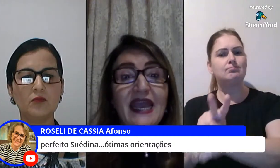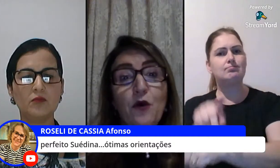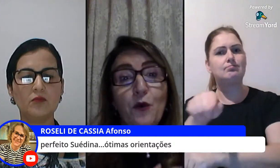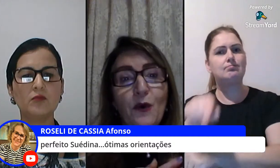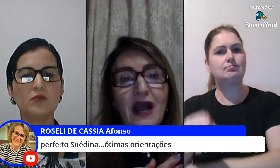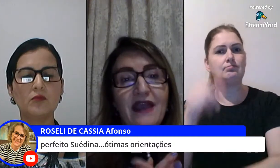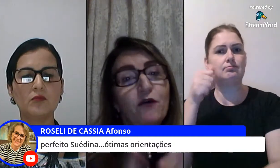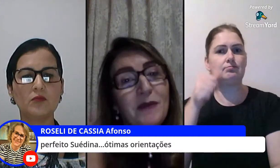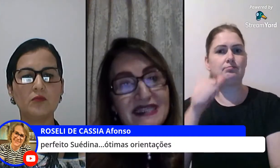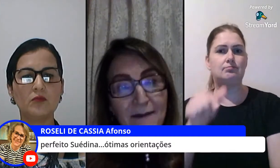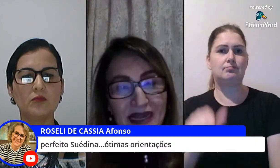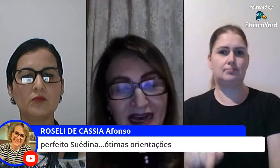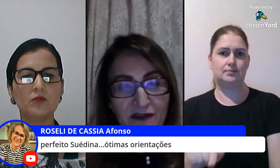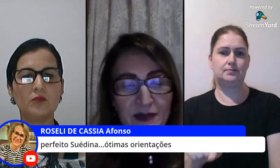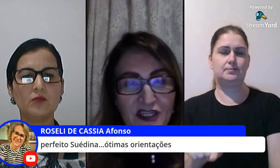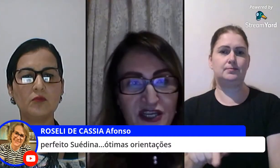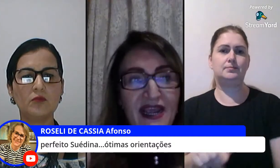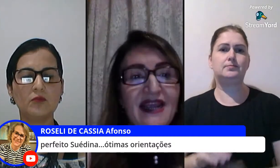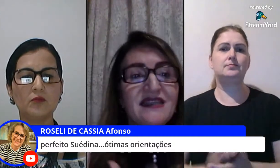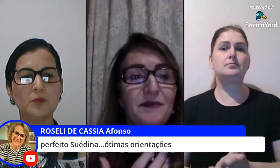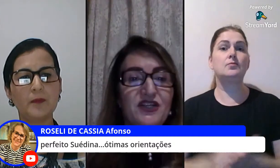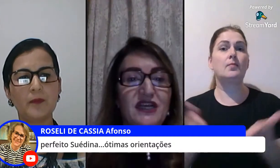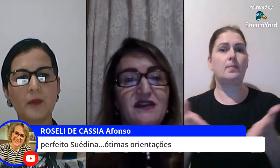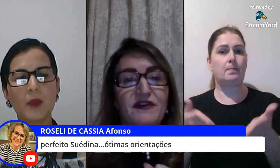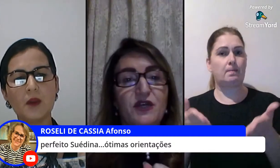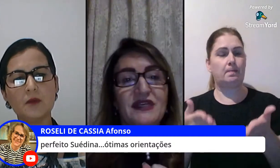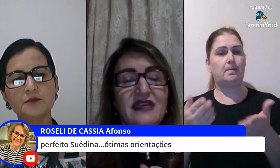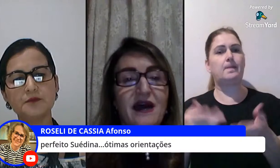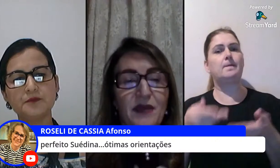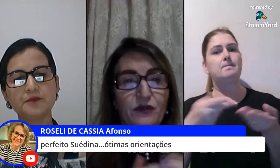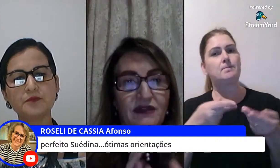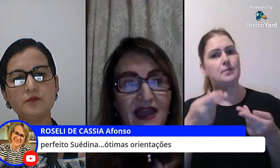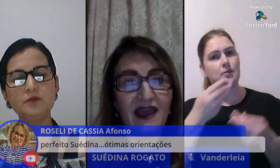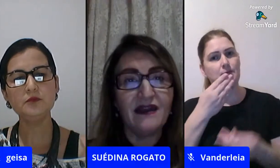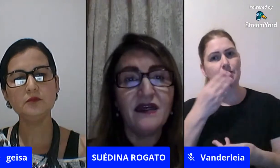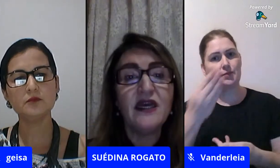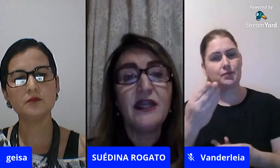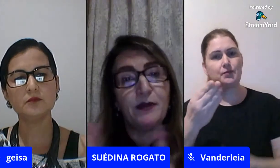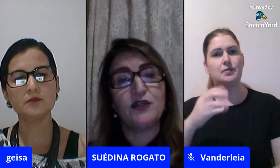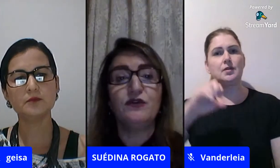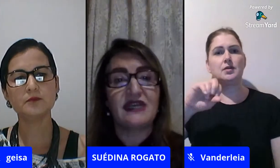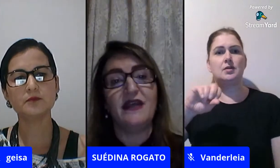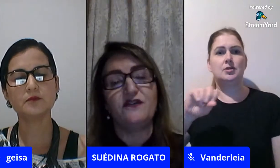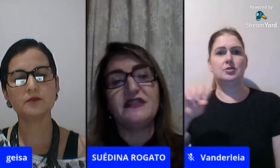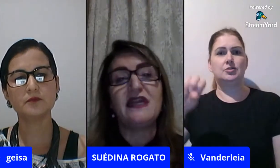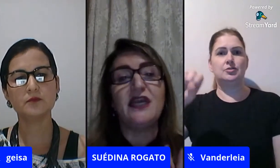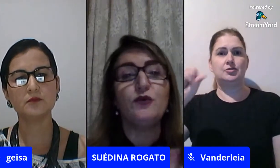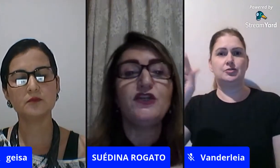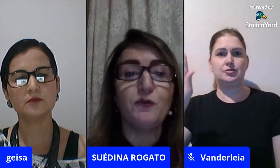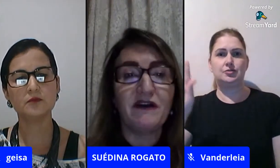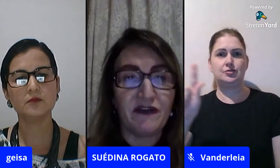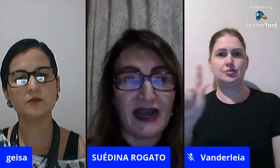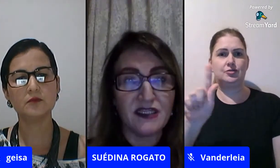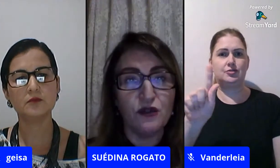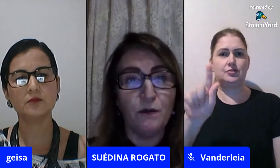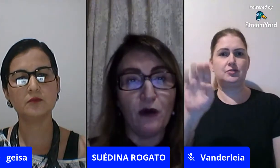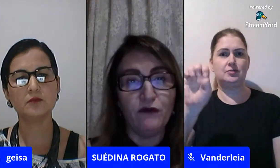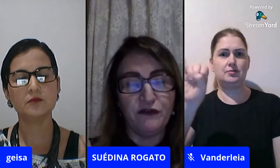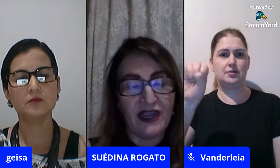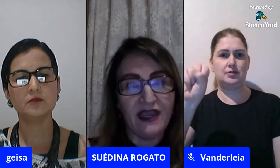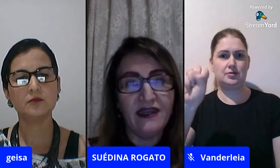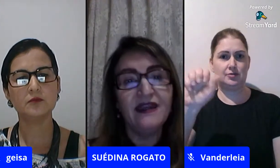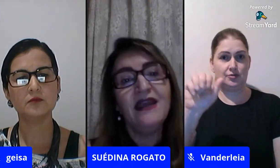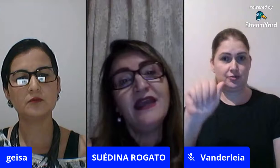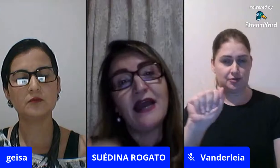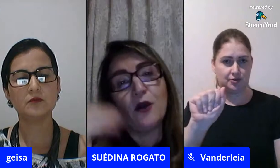eu vou passar a palavra para a Geisa para a Geisa fazer o encerramento dela e depois eu gostaria de fazer a leitura de uma frase